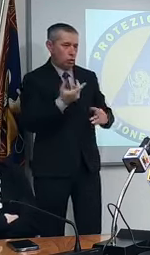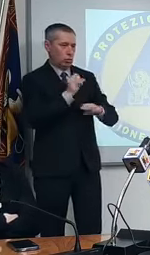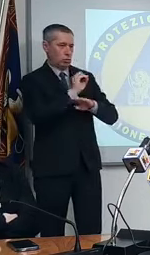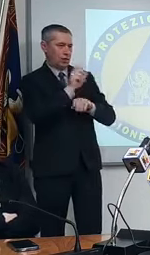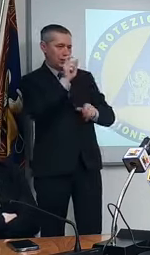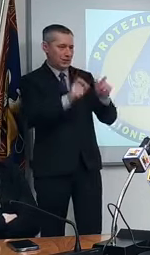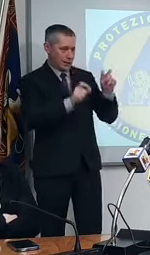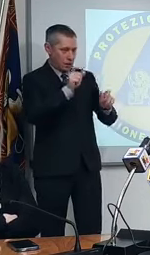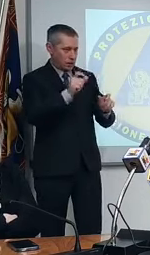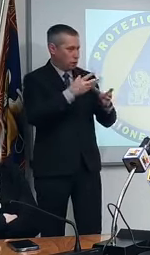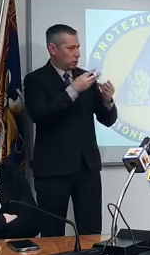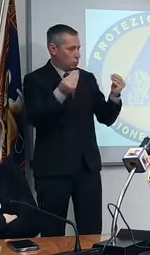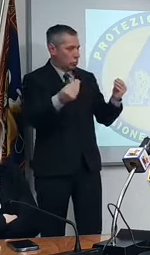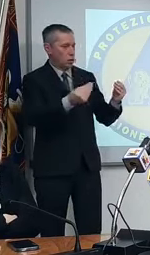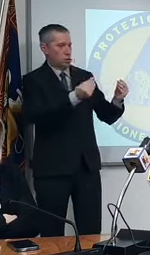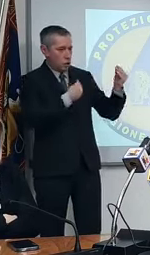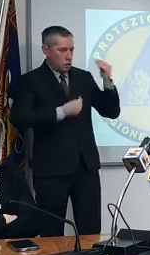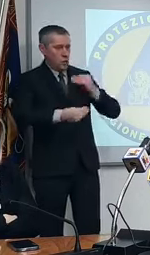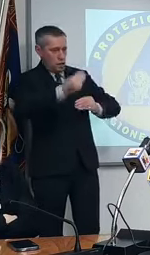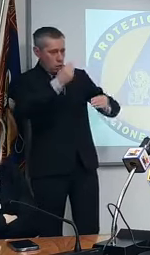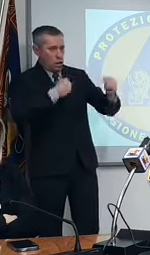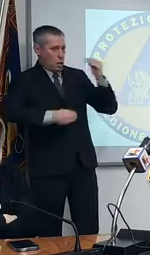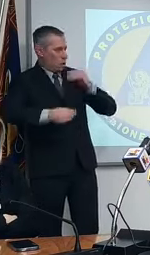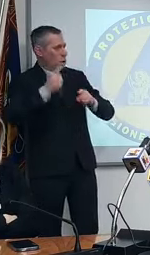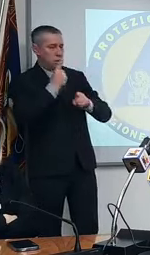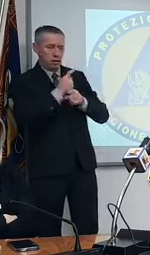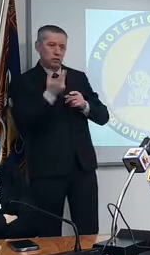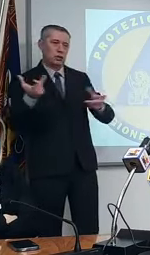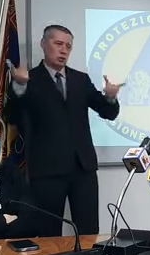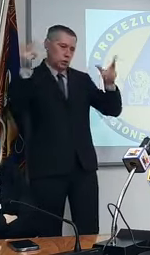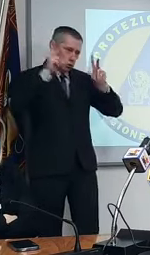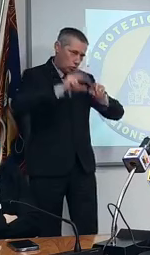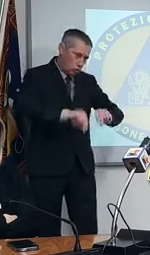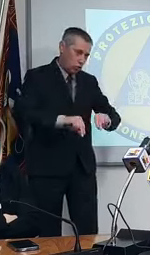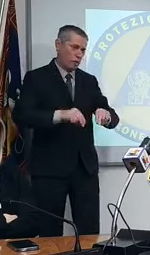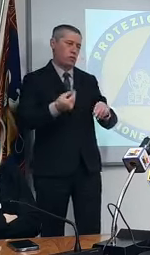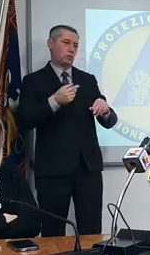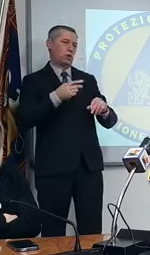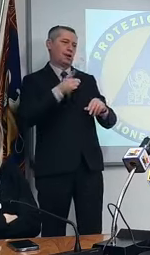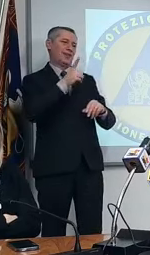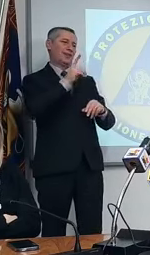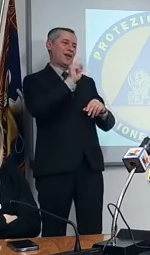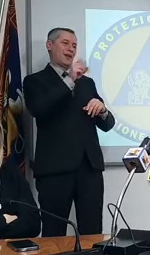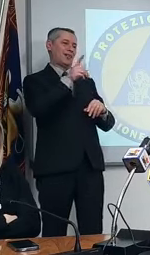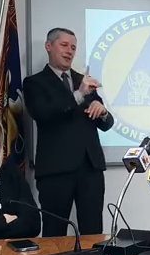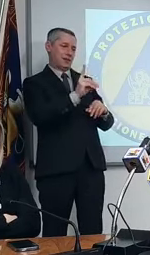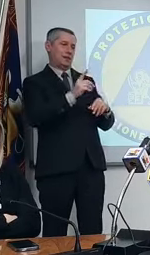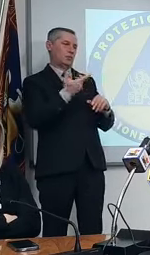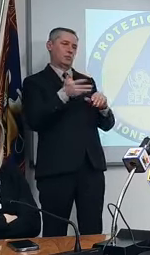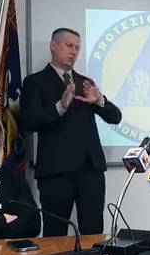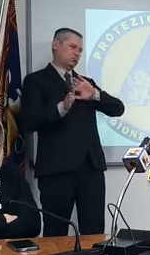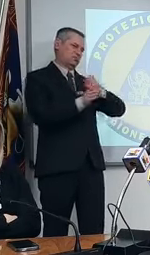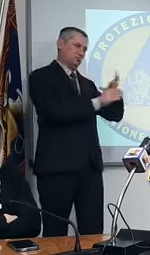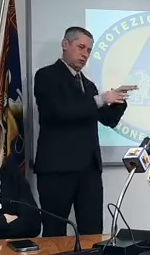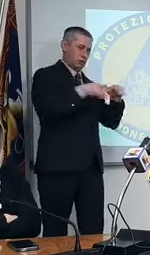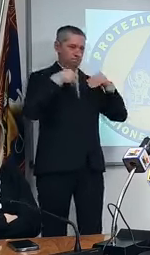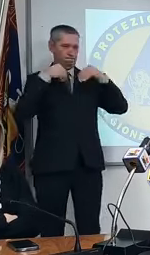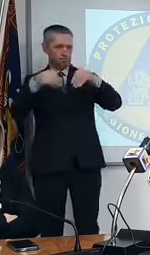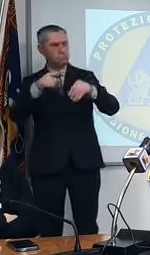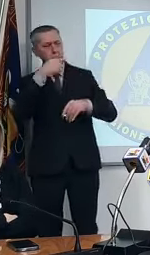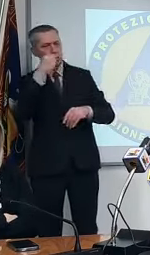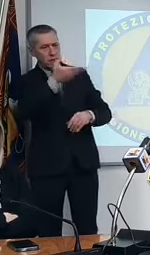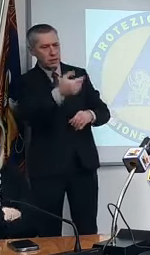di archiviare quanto prima la didattica a distanza guardate tanto le scuole sono